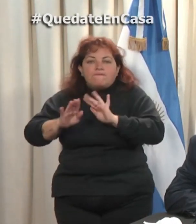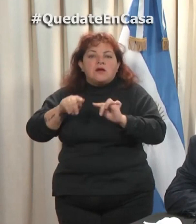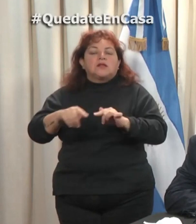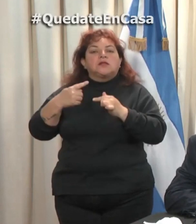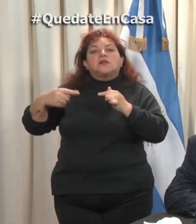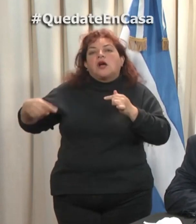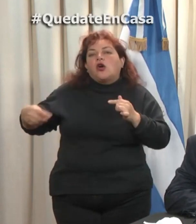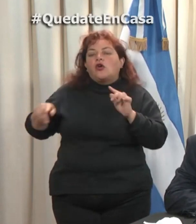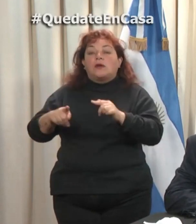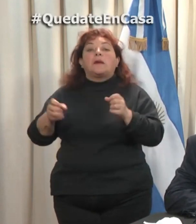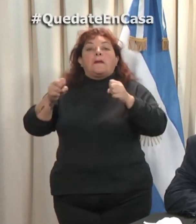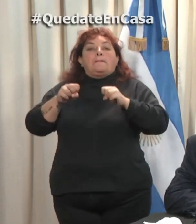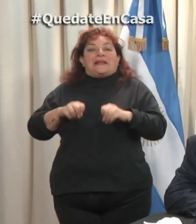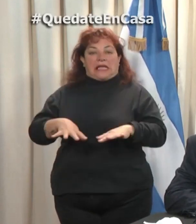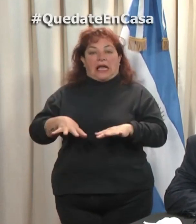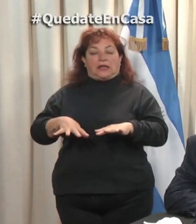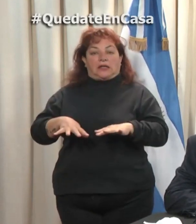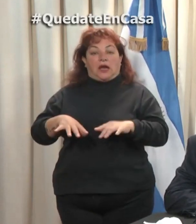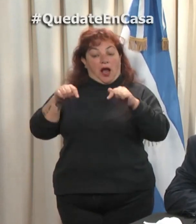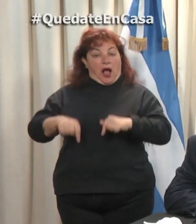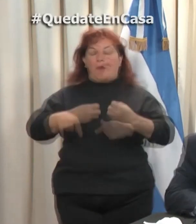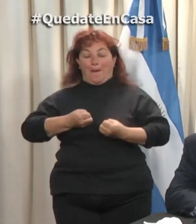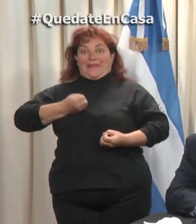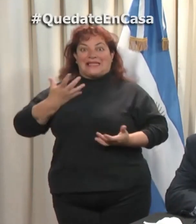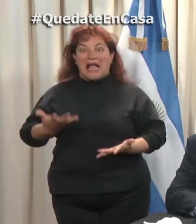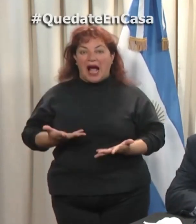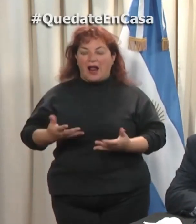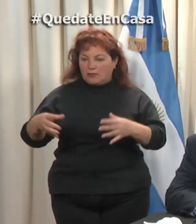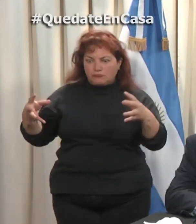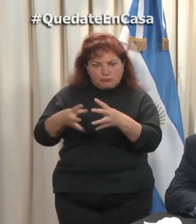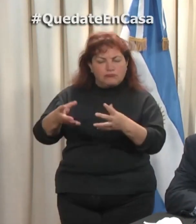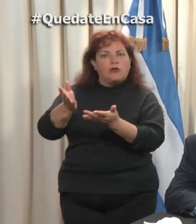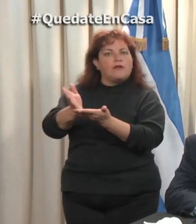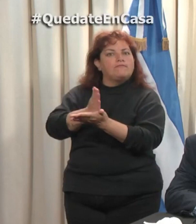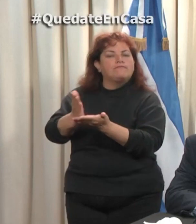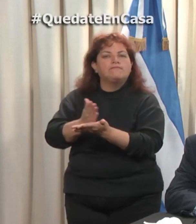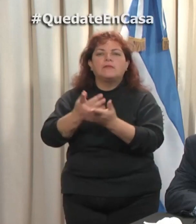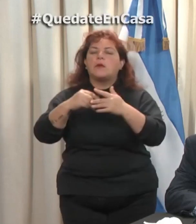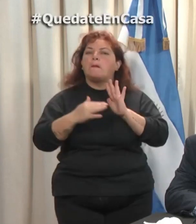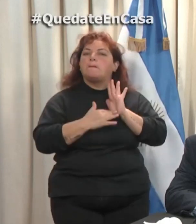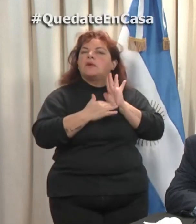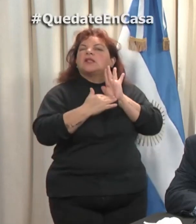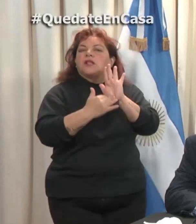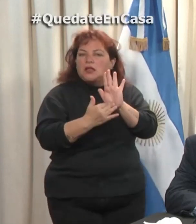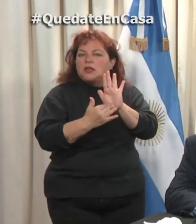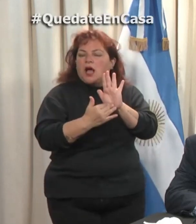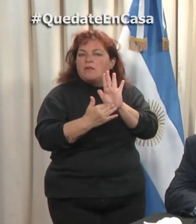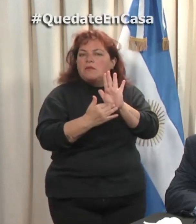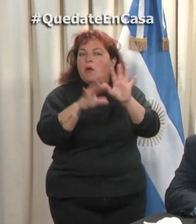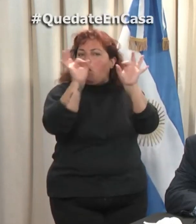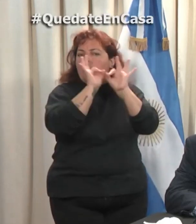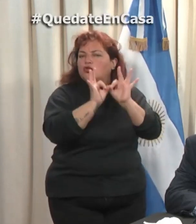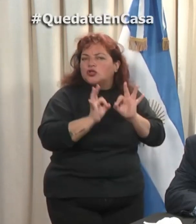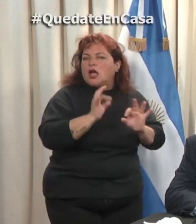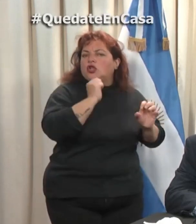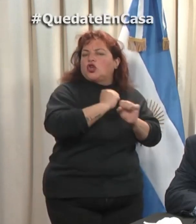actividades van a comenzar a funcionar. El sector gastronómico va a presentar su proyecto